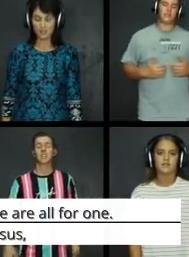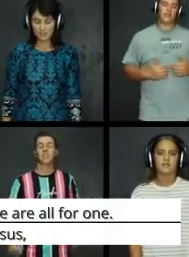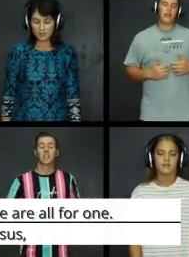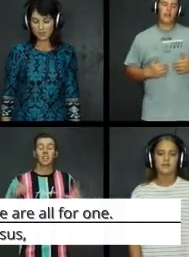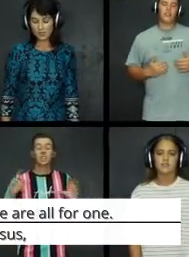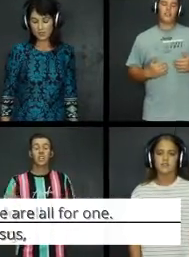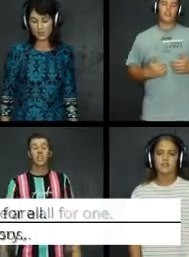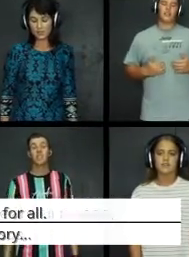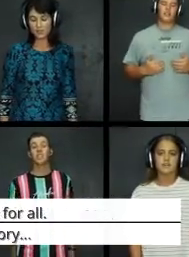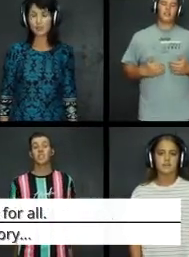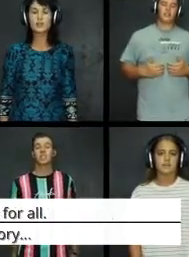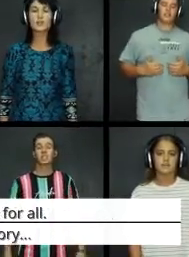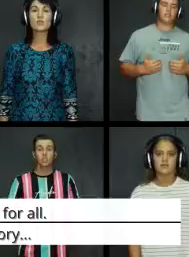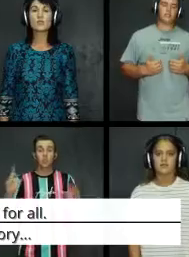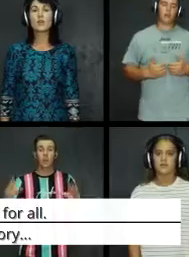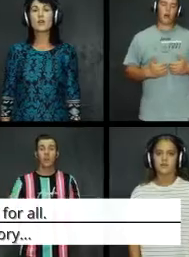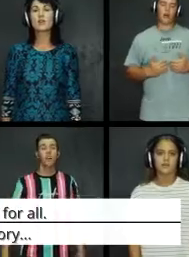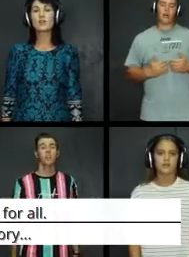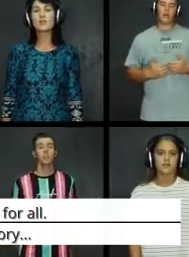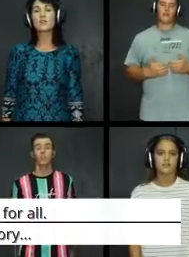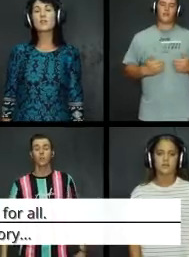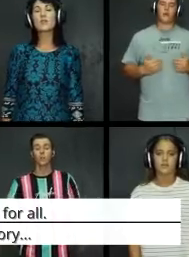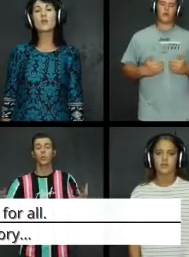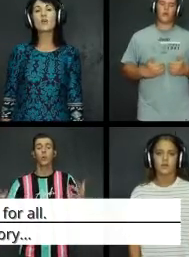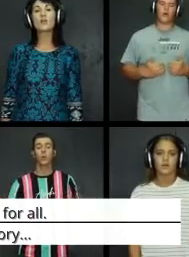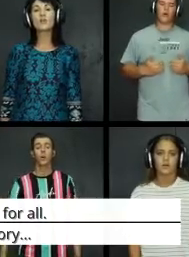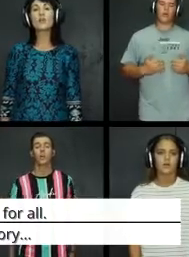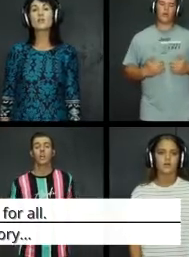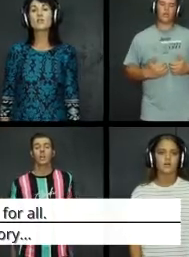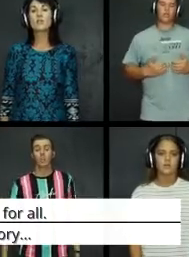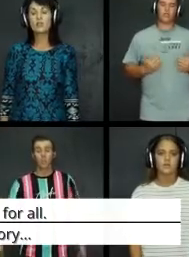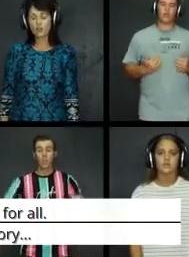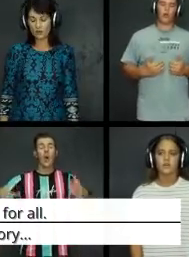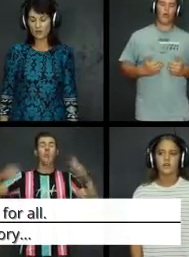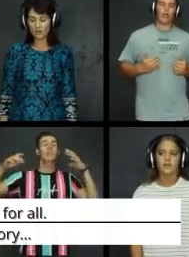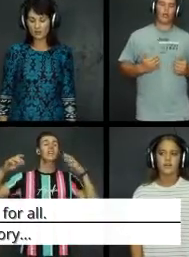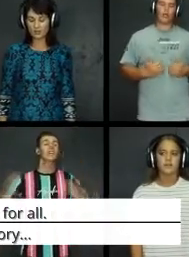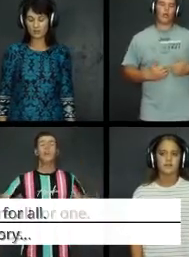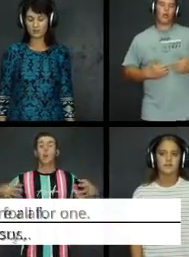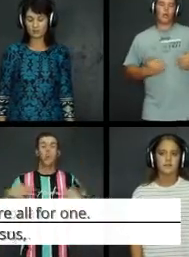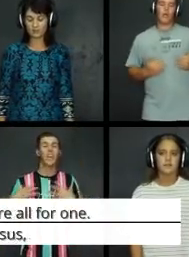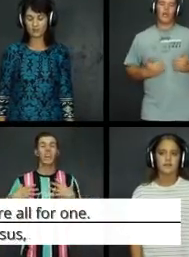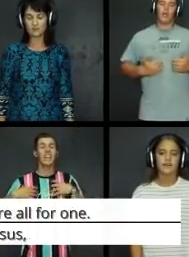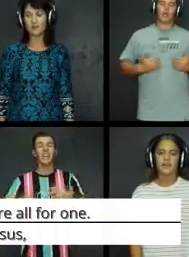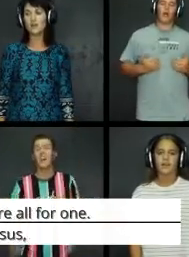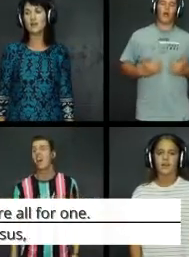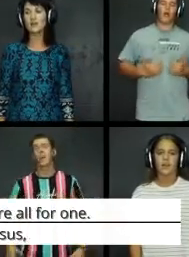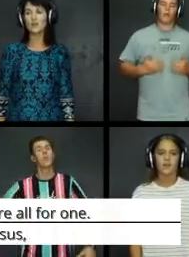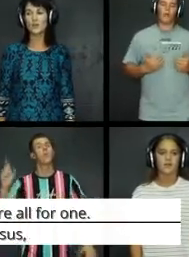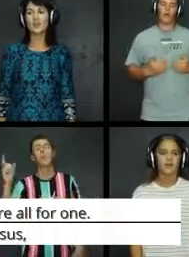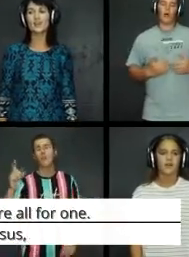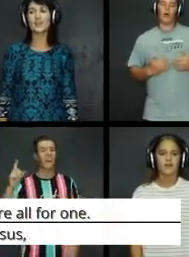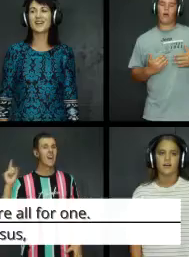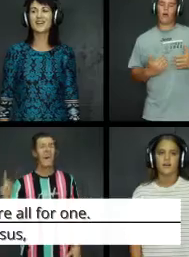Jesus once for all to the glory we are one